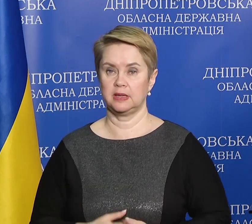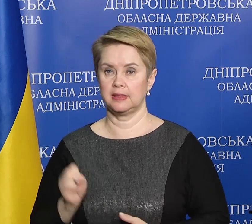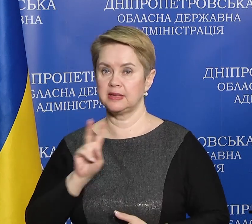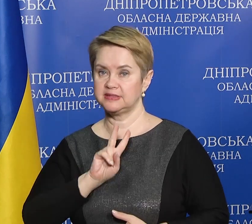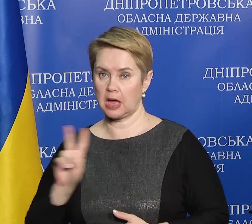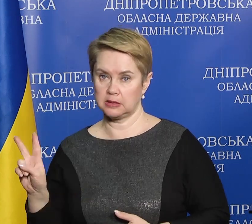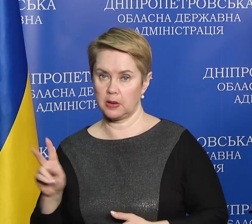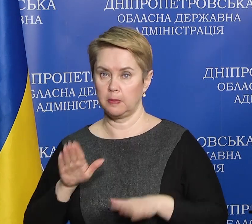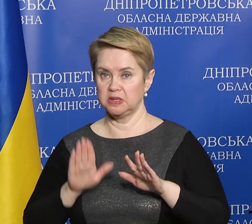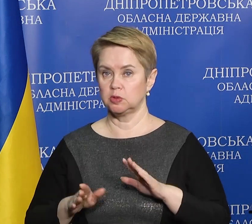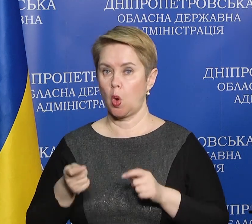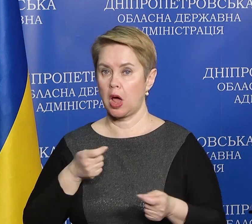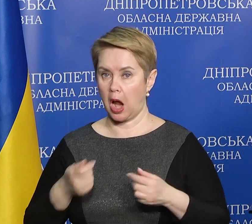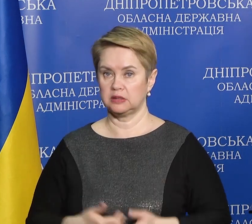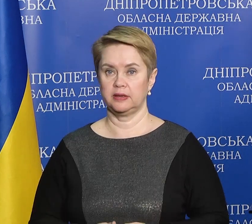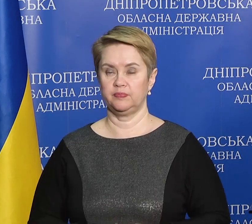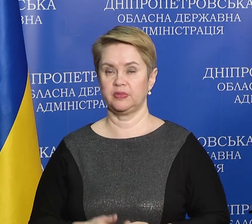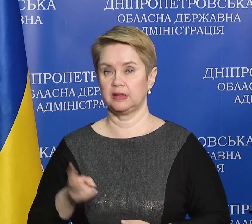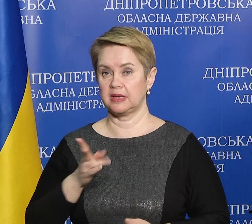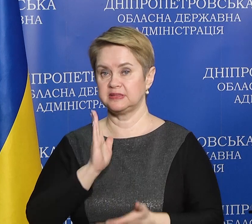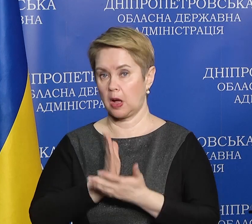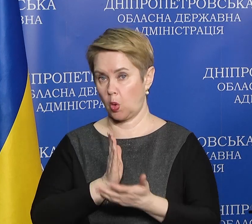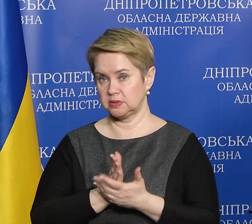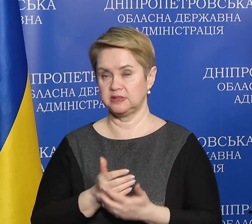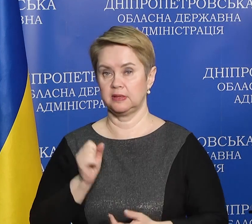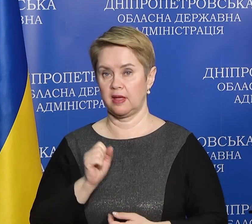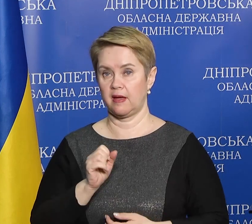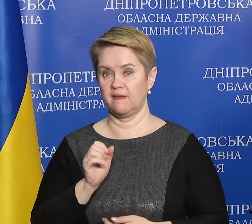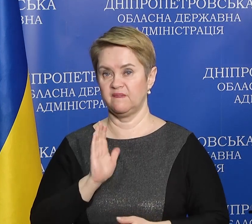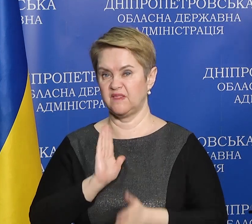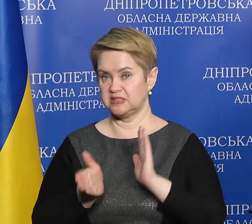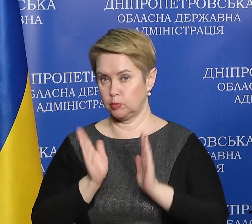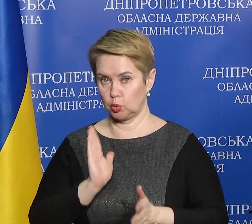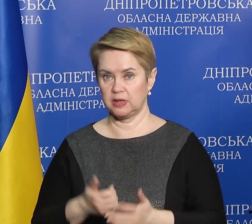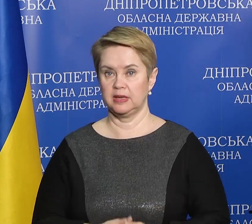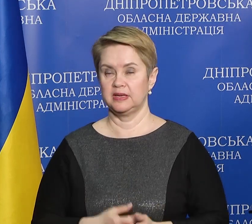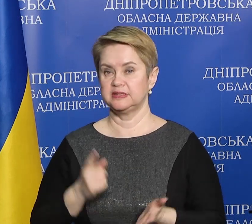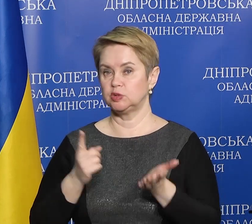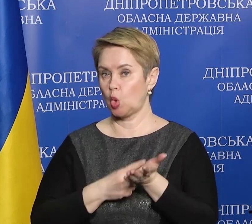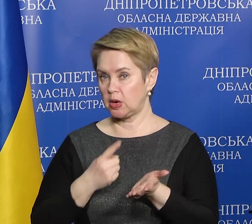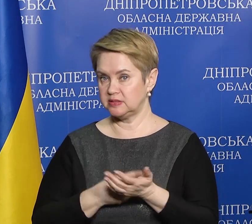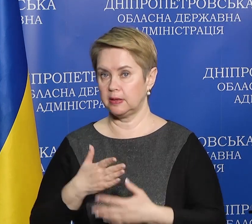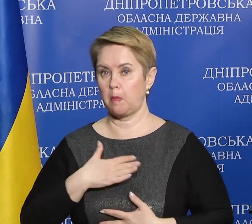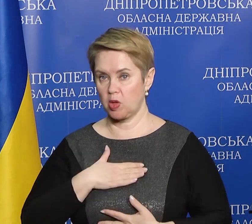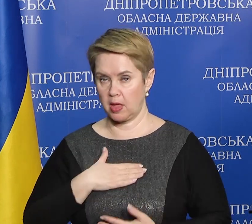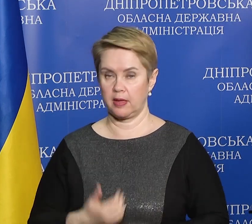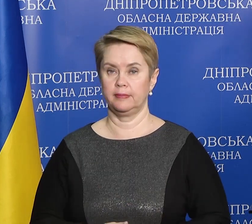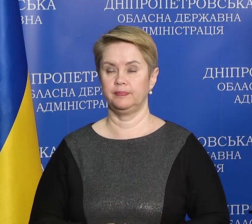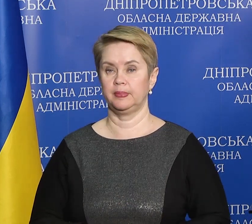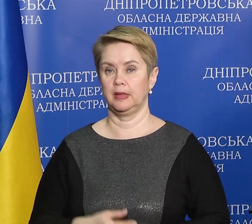сайті міської ради, знаходяться на фейсбук-сторінці моїй.